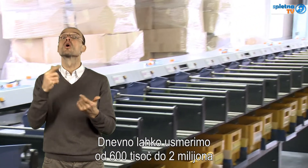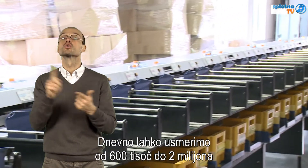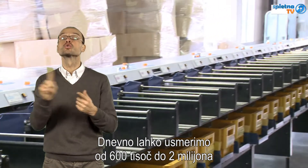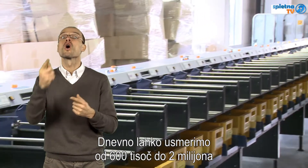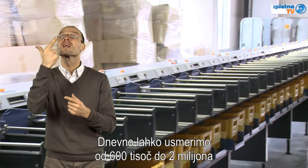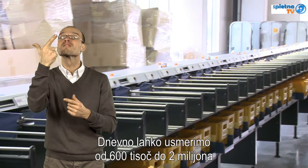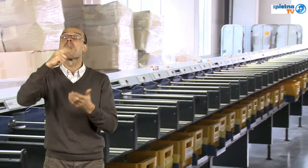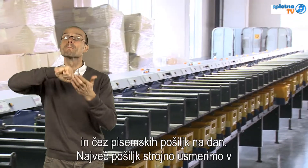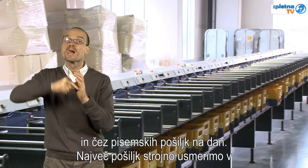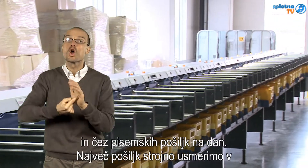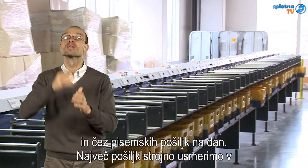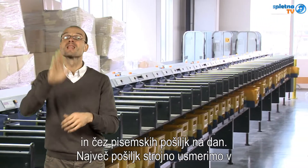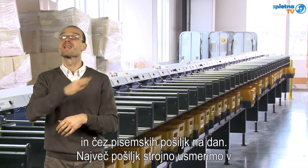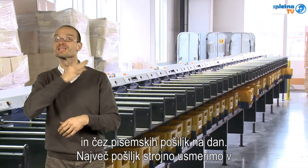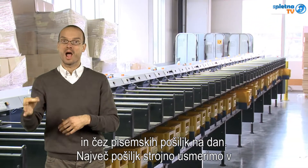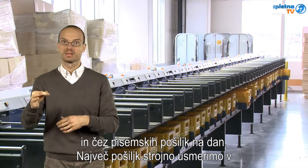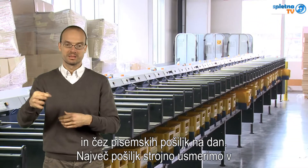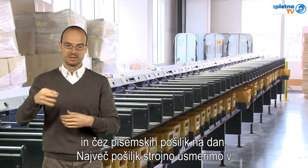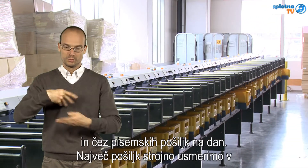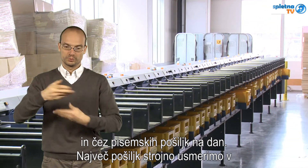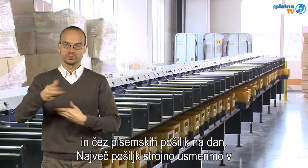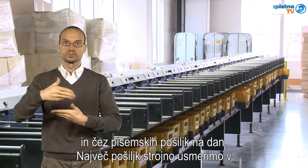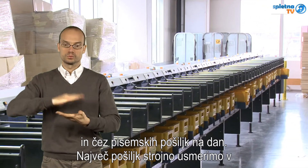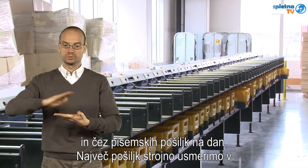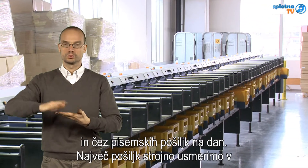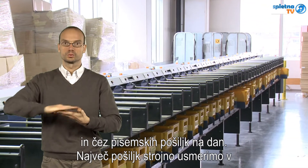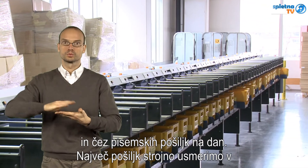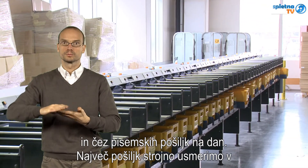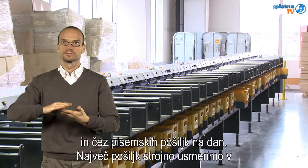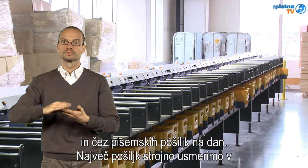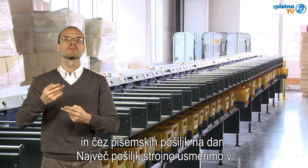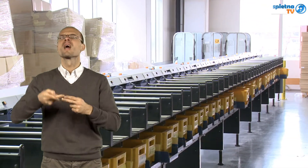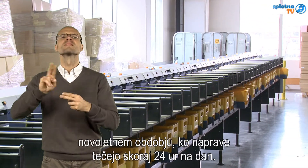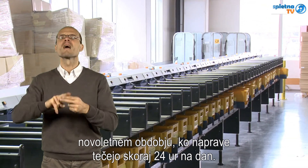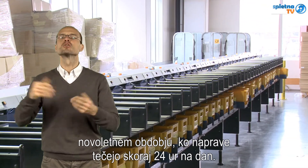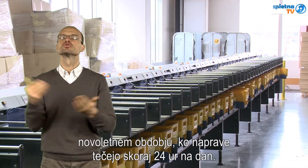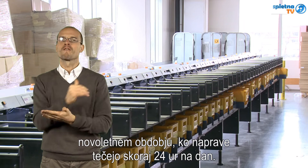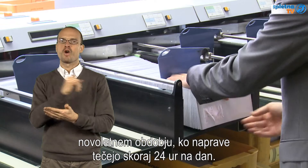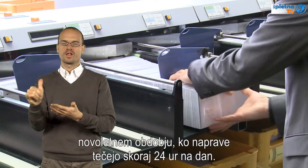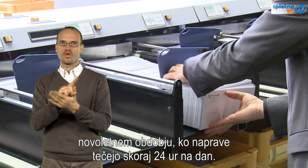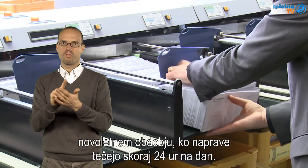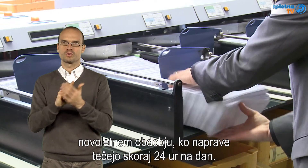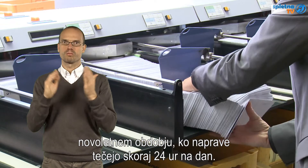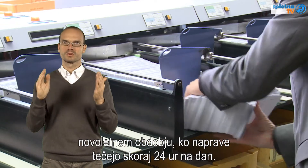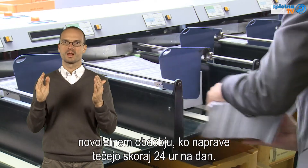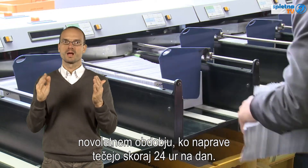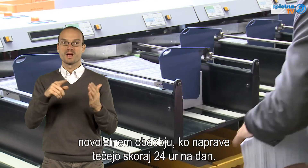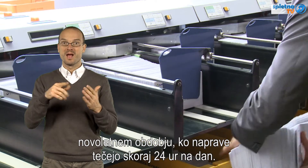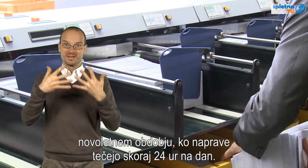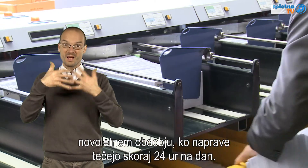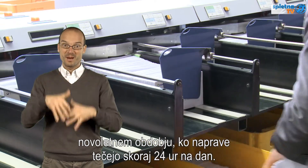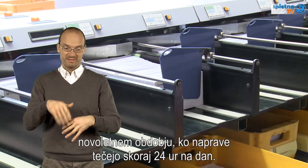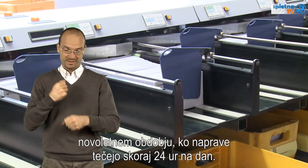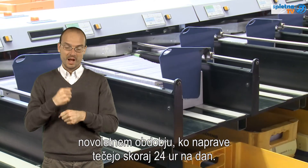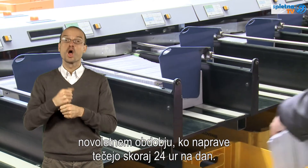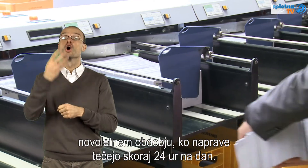pa tudi do 2 milijona in čez na dan. Največ pošilk strojno smerimo v novoletnem obdobju, ko dejansko naprave